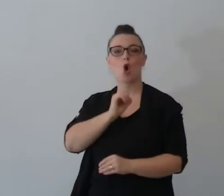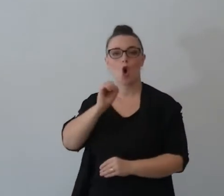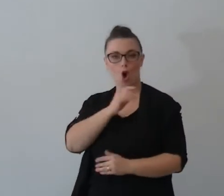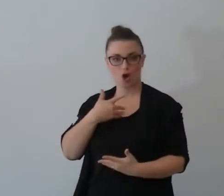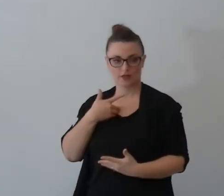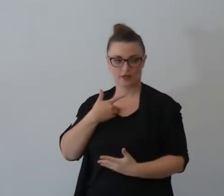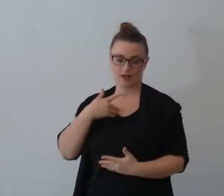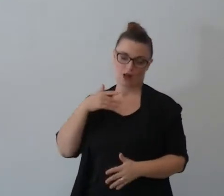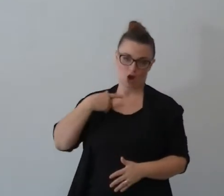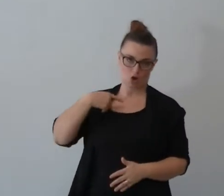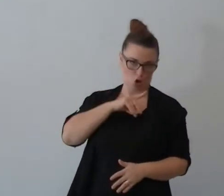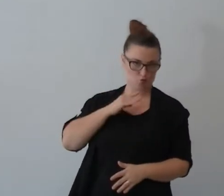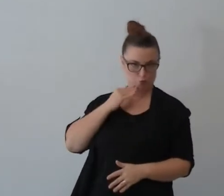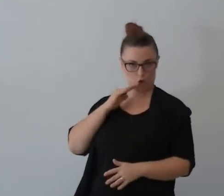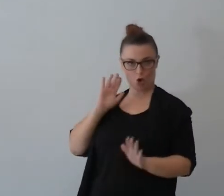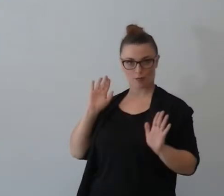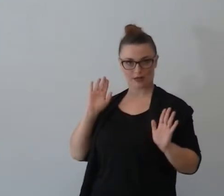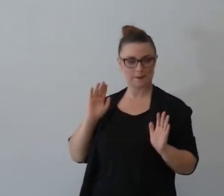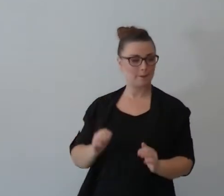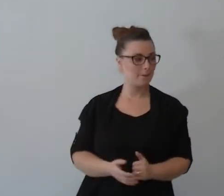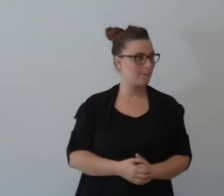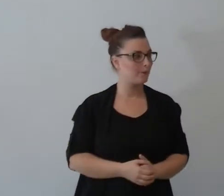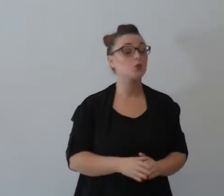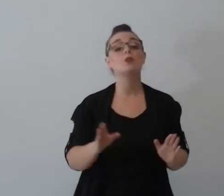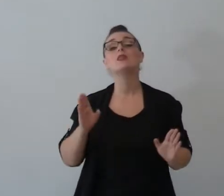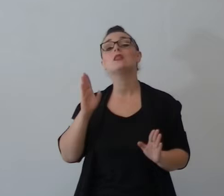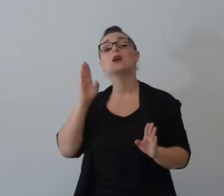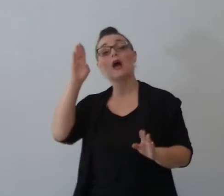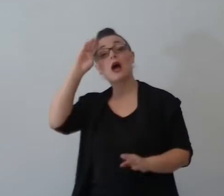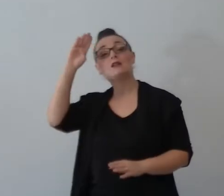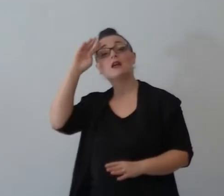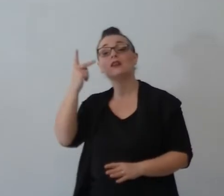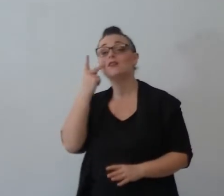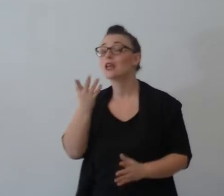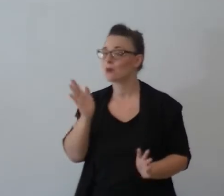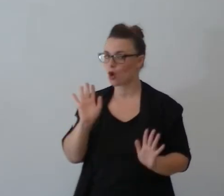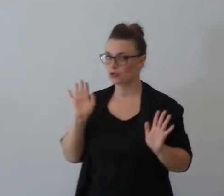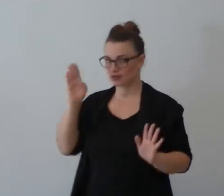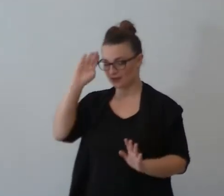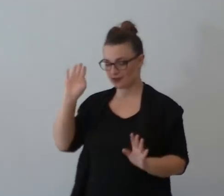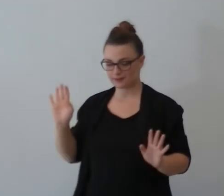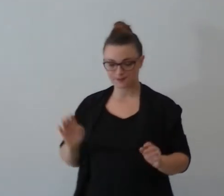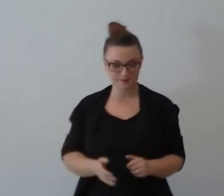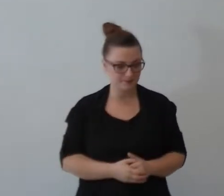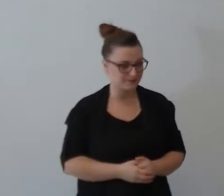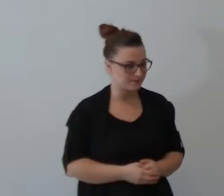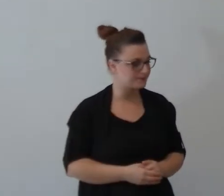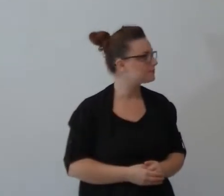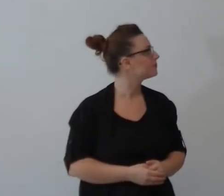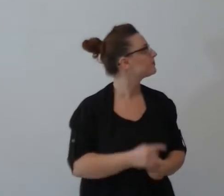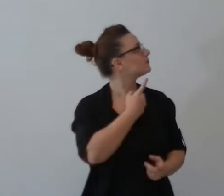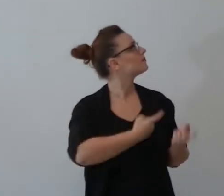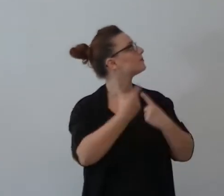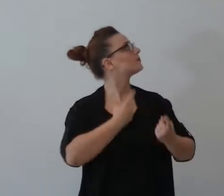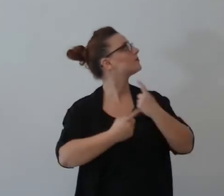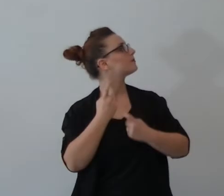i uomini soprattutto per cui attenzione a cosa che vediamo ma come fanno? io vi dire con la slide che c'è la